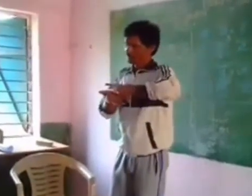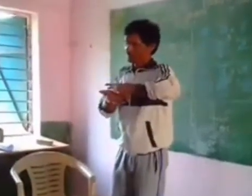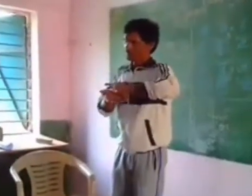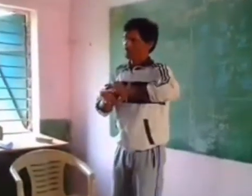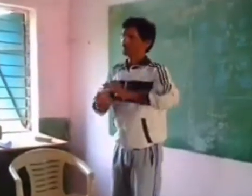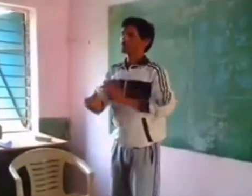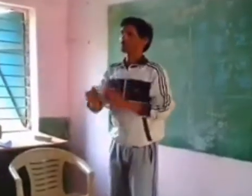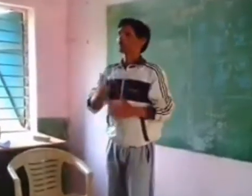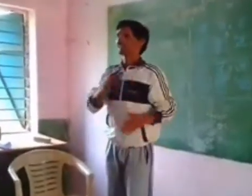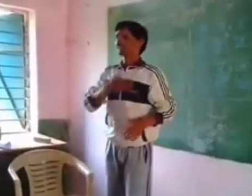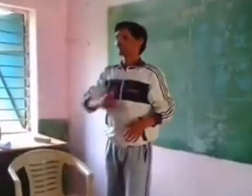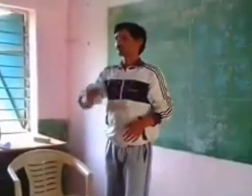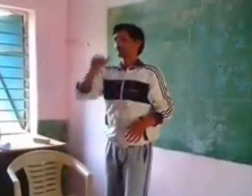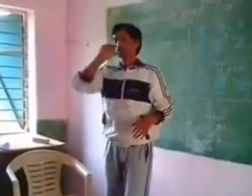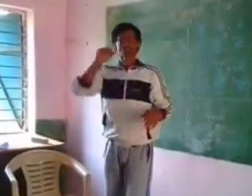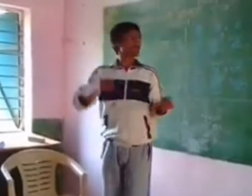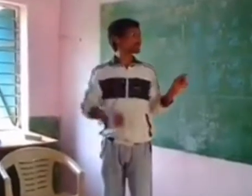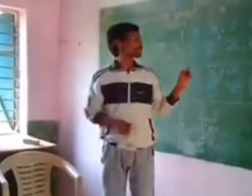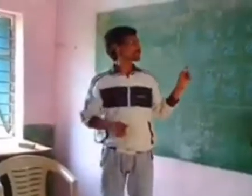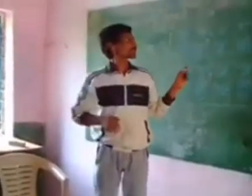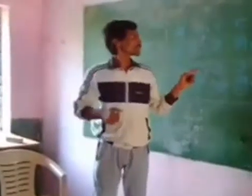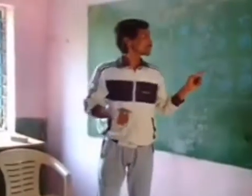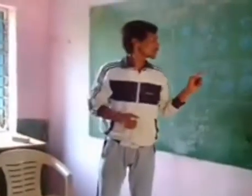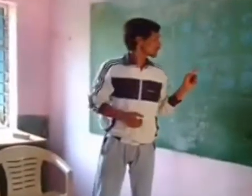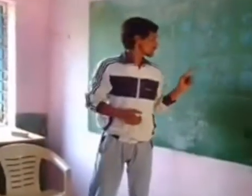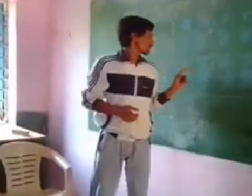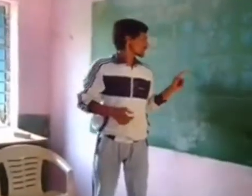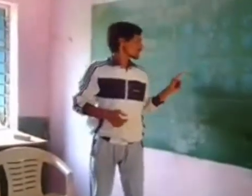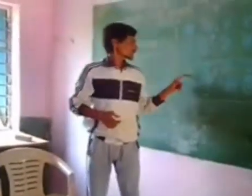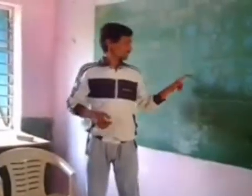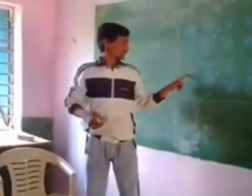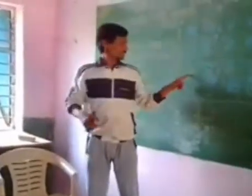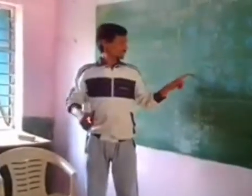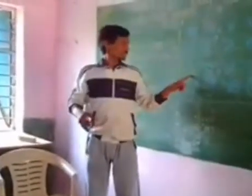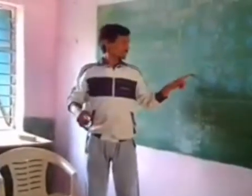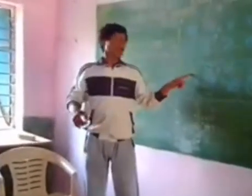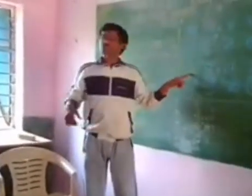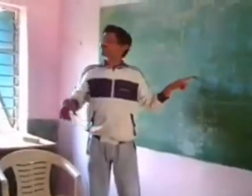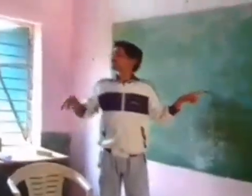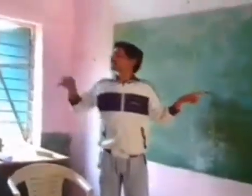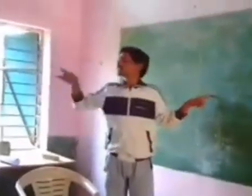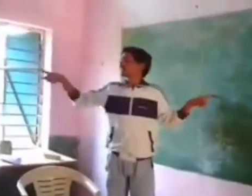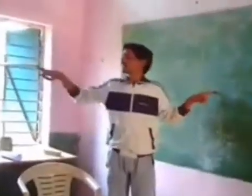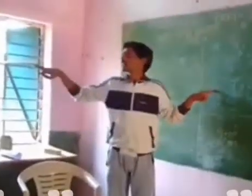और उसको पी आराम से पीते हो अलो चा